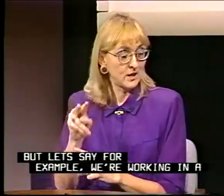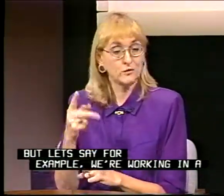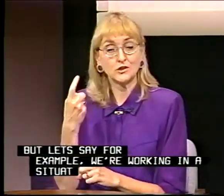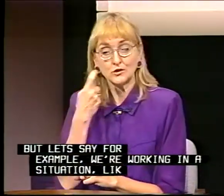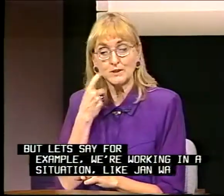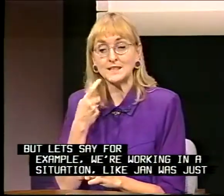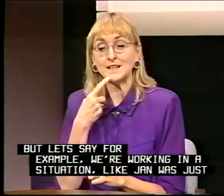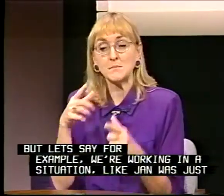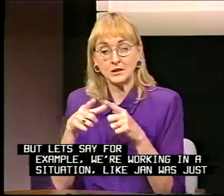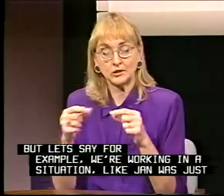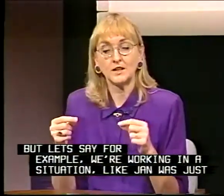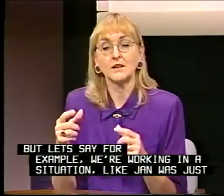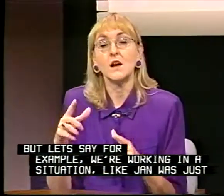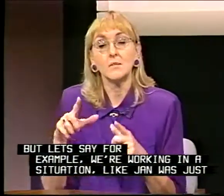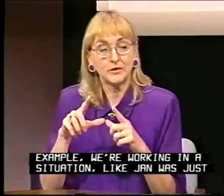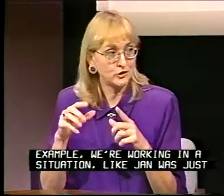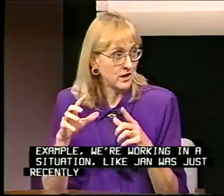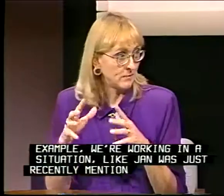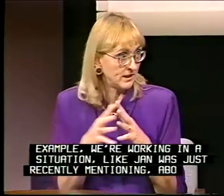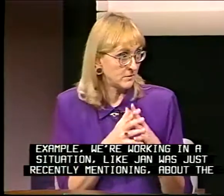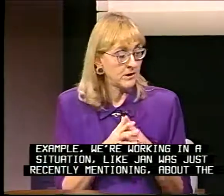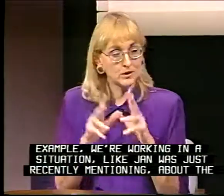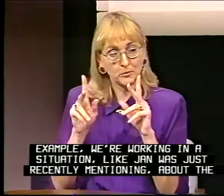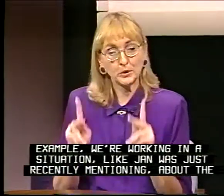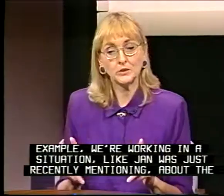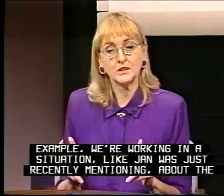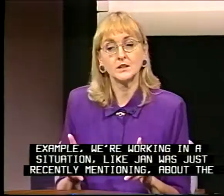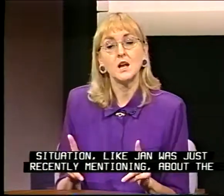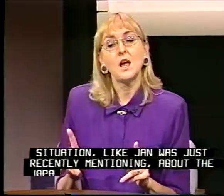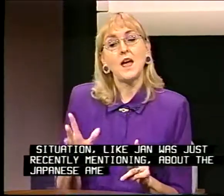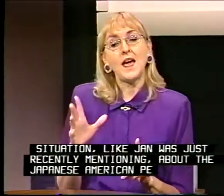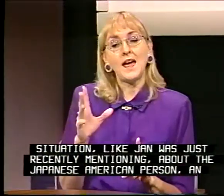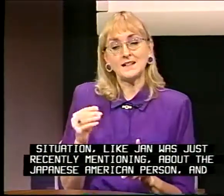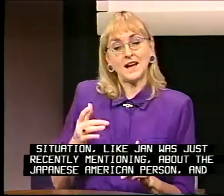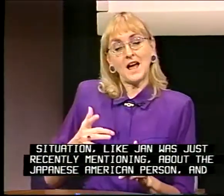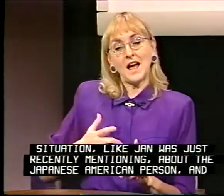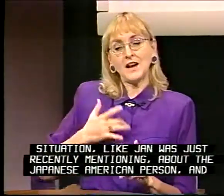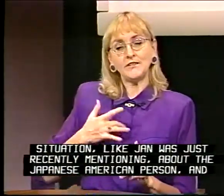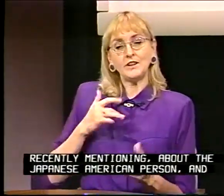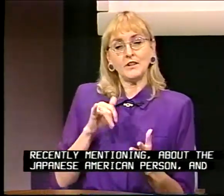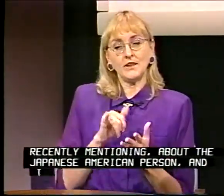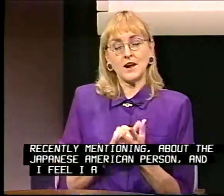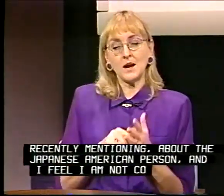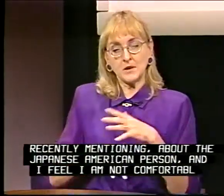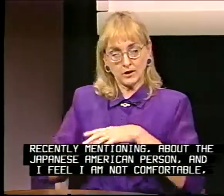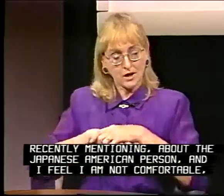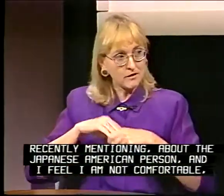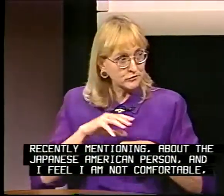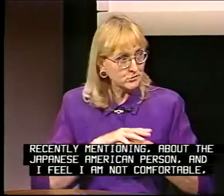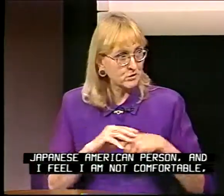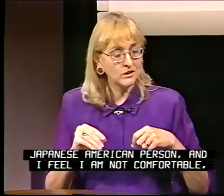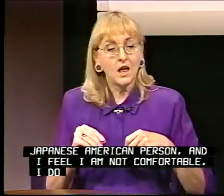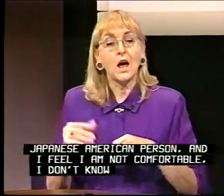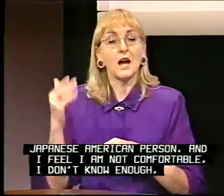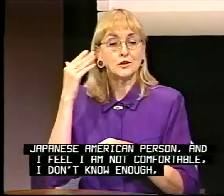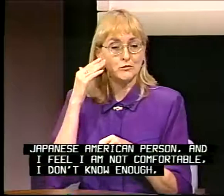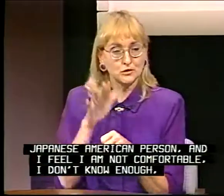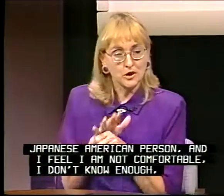was just recently mentioning about the Japanese-American person. And I feel that I'm not comfortable. I don't know